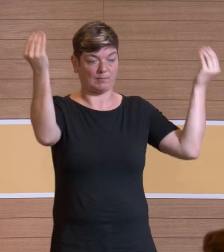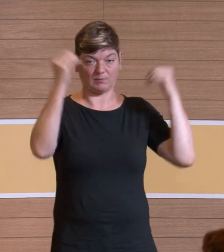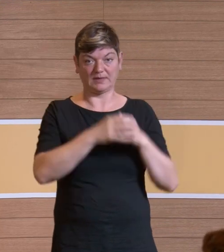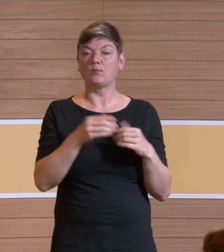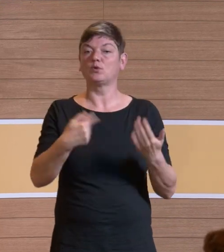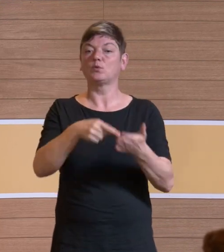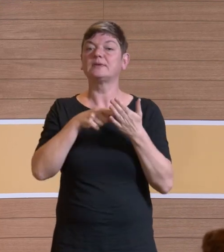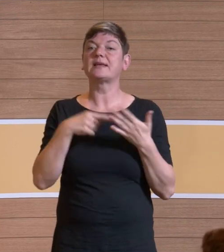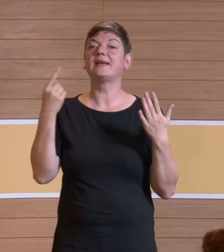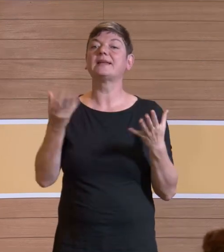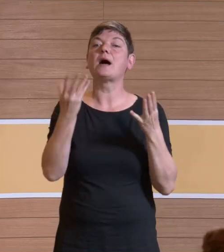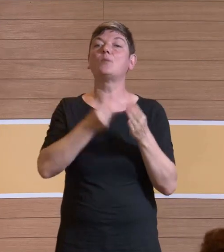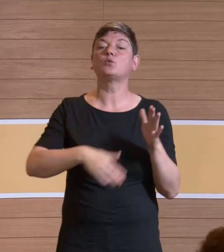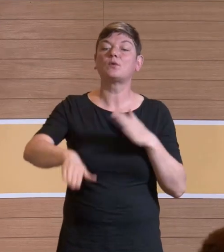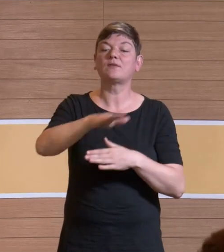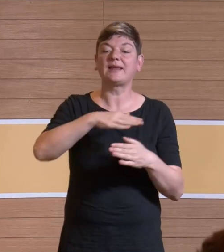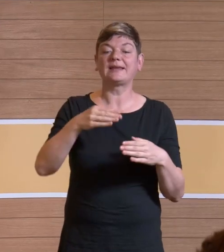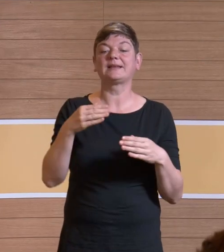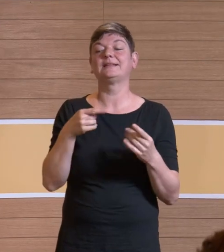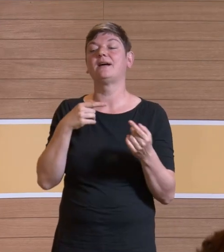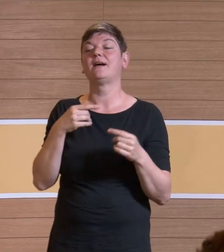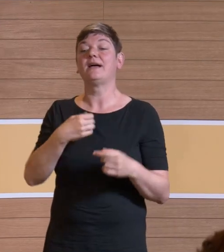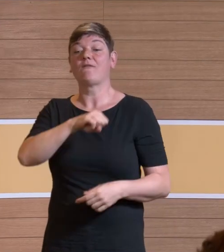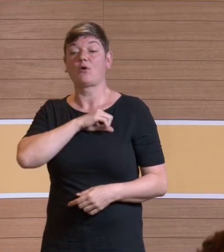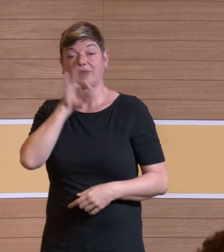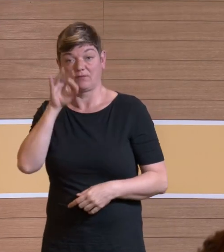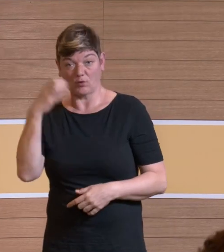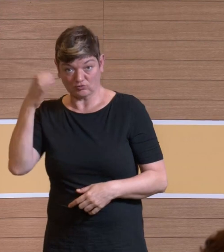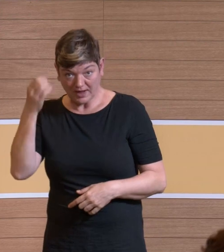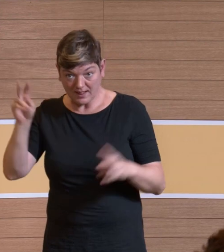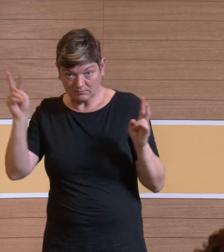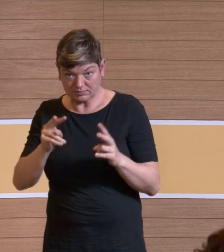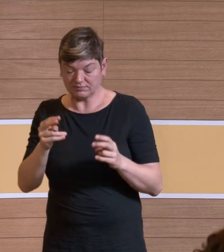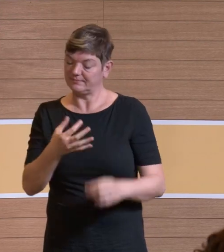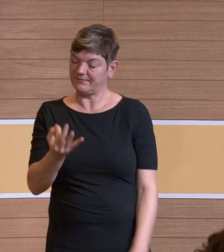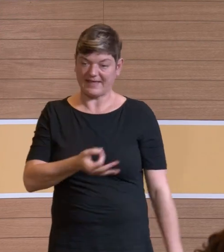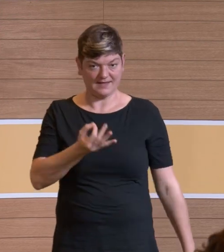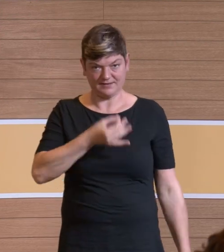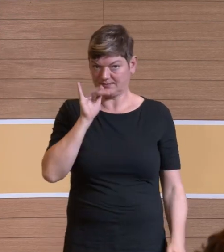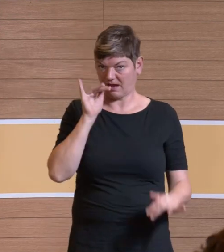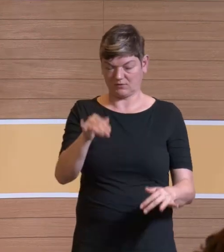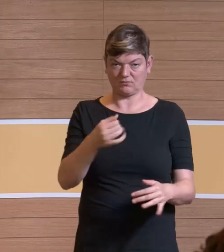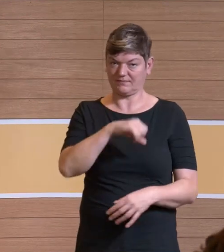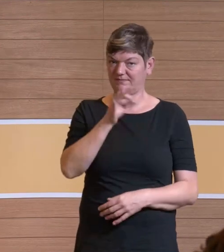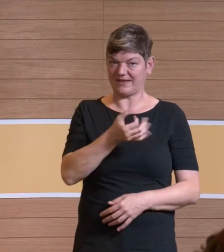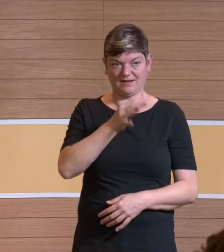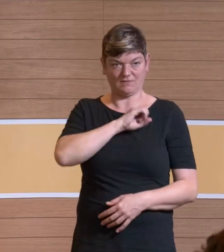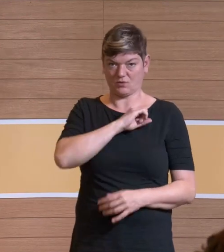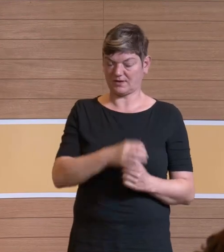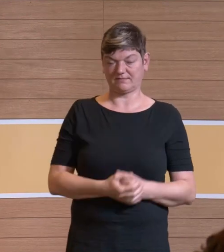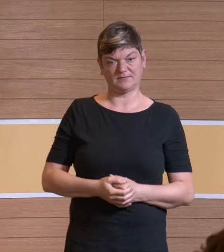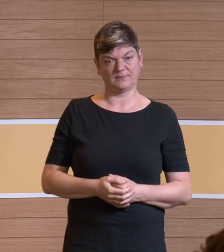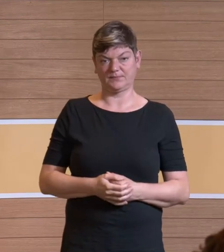über Absorptionsflächen zur Schallreduzierung im OP-Räumen minimal ist. Das macht wenig Sinn,